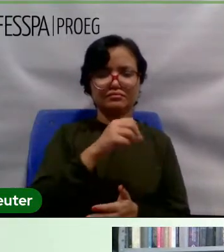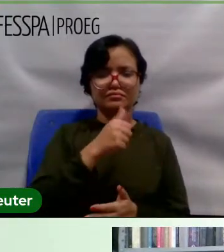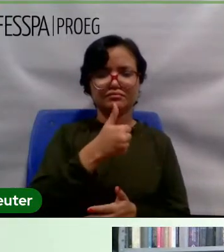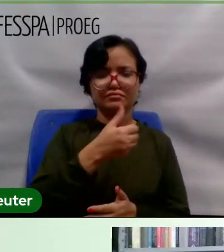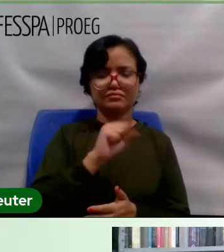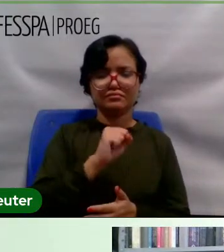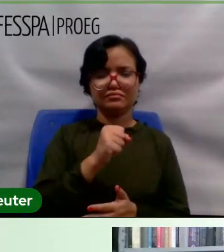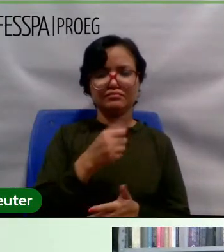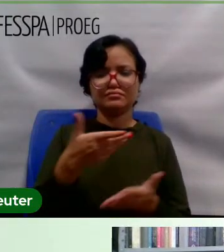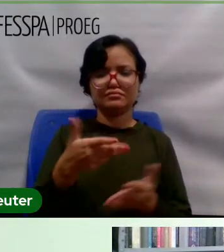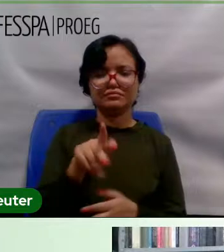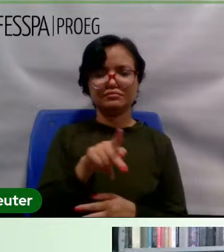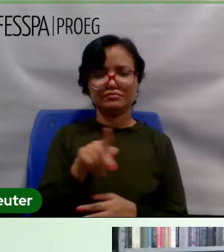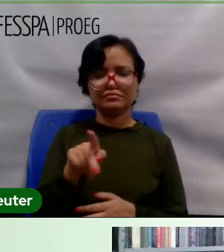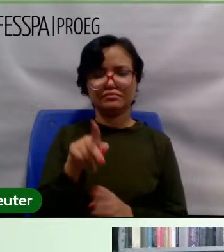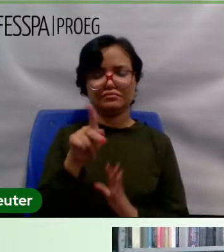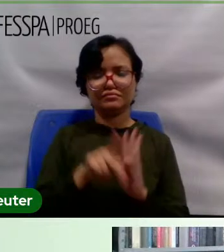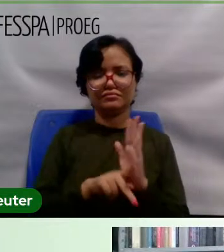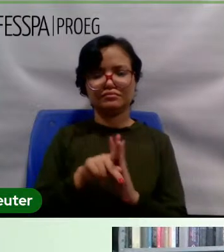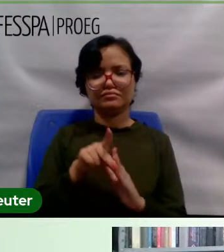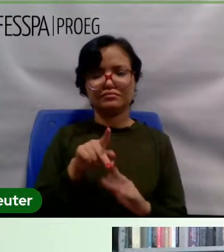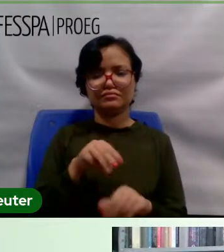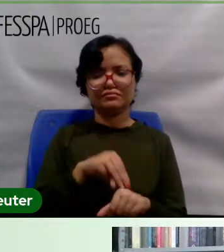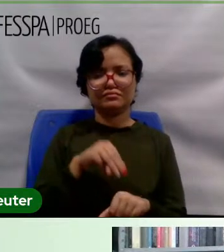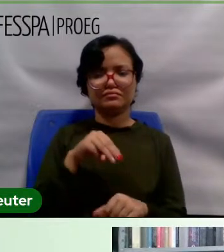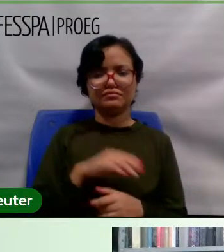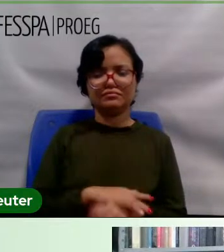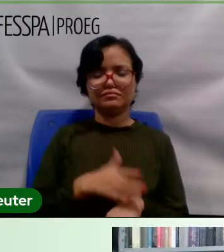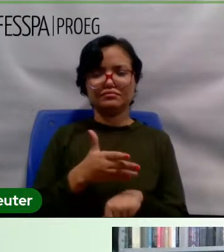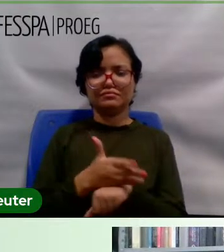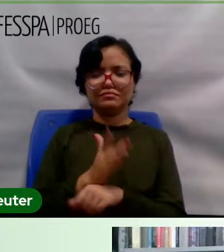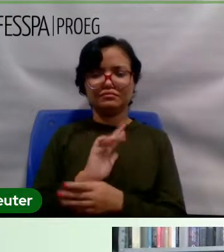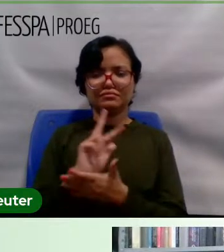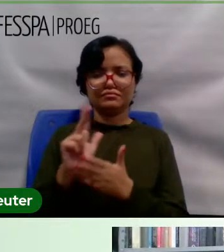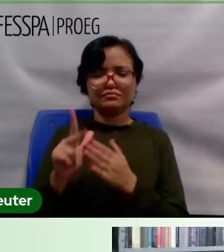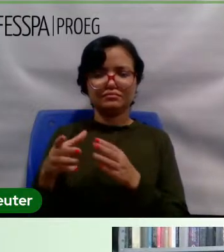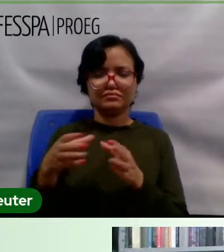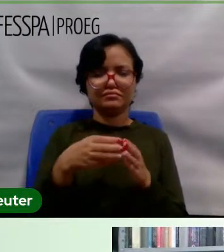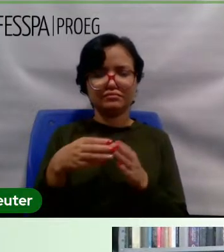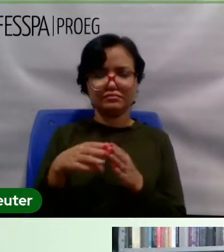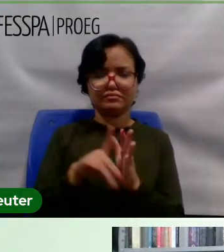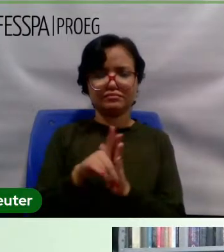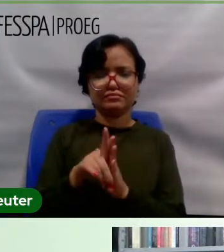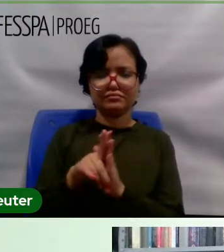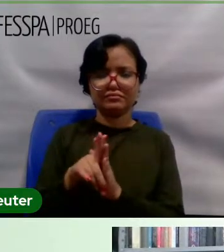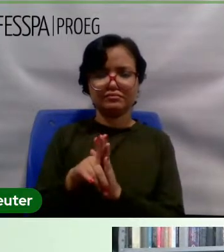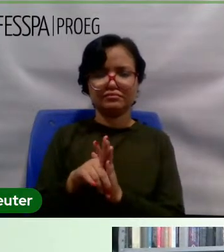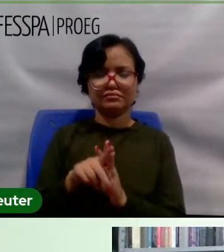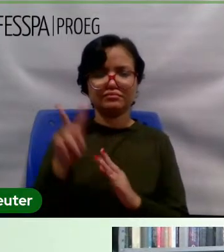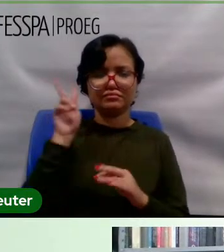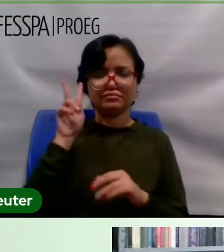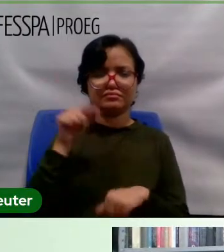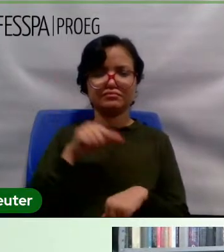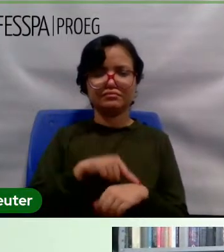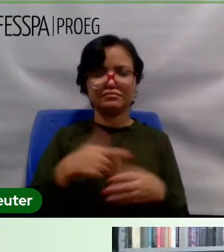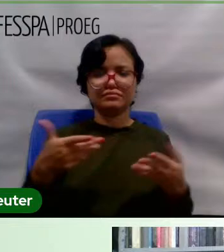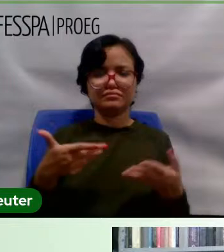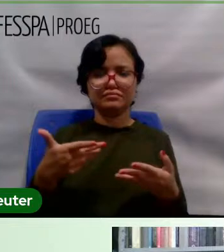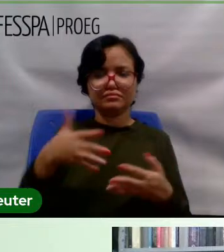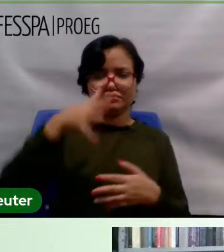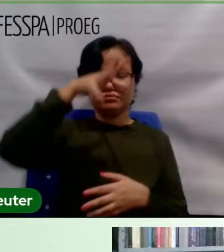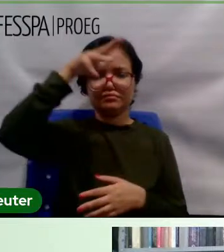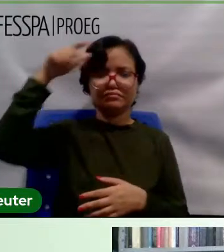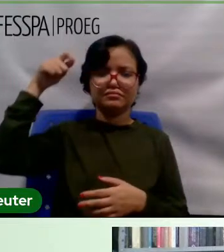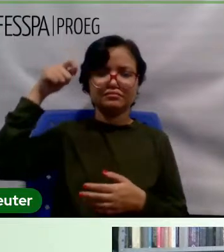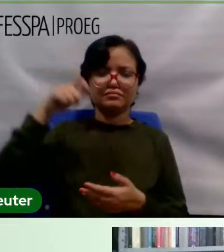Ela participa de vários programas, grupos de pesquisa, como História do Tempo Presente na Amazônia, e do Grupo de